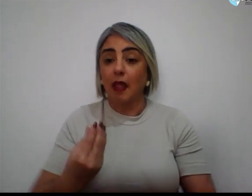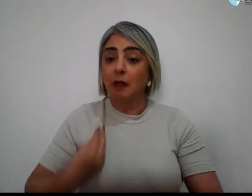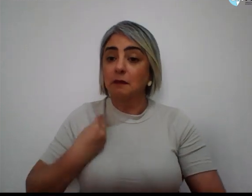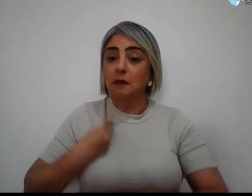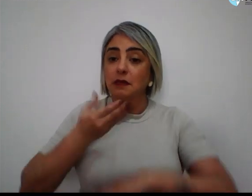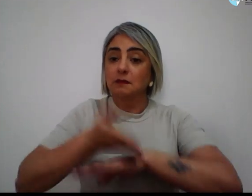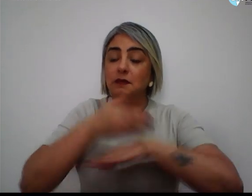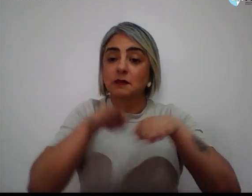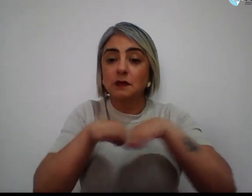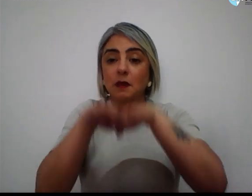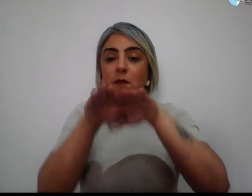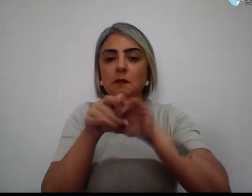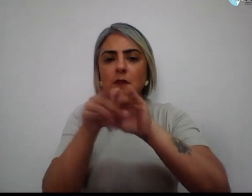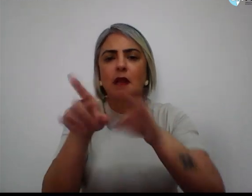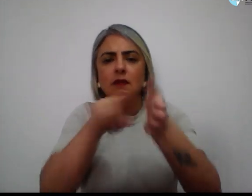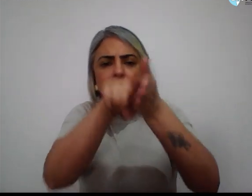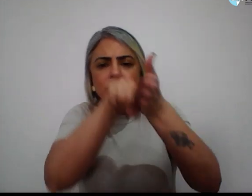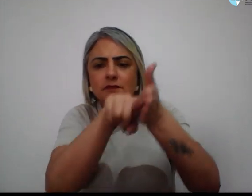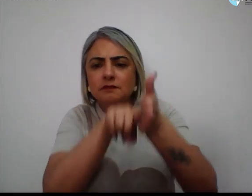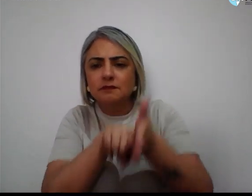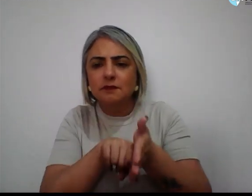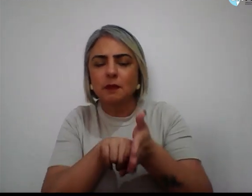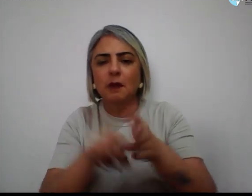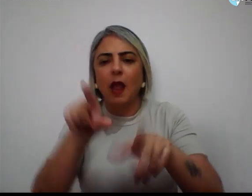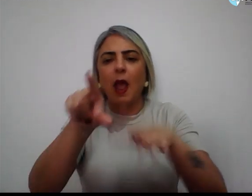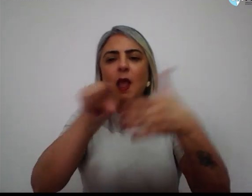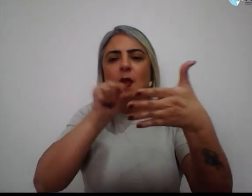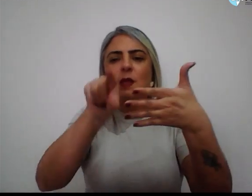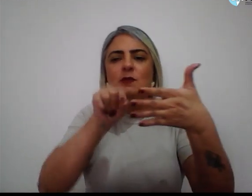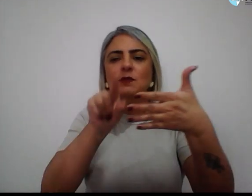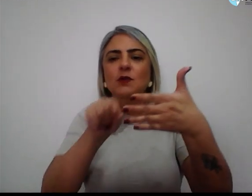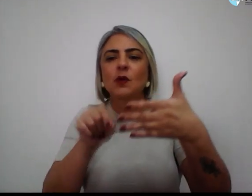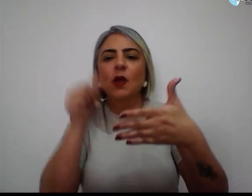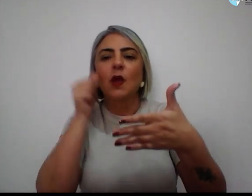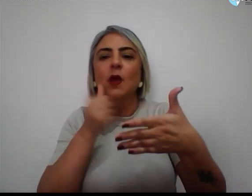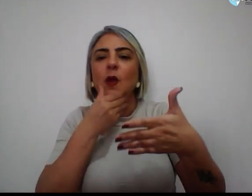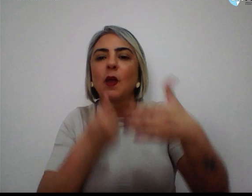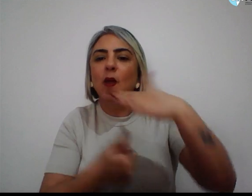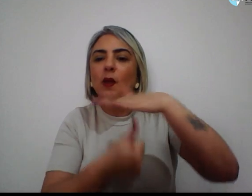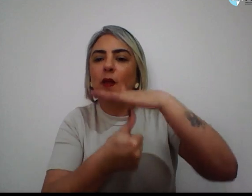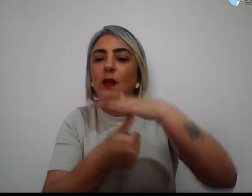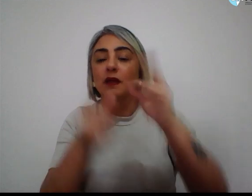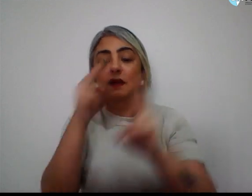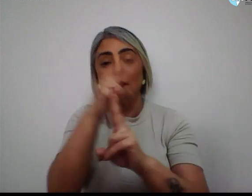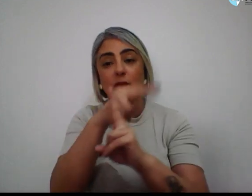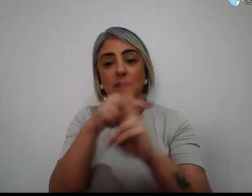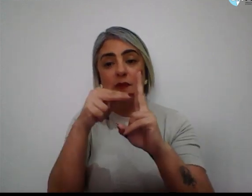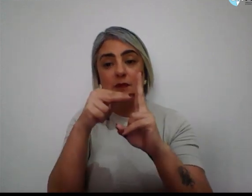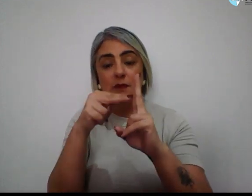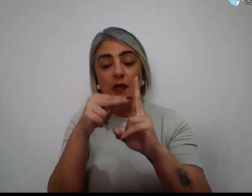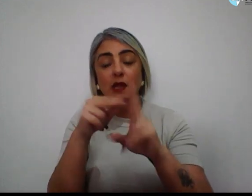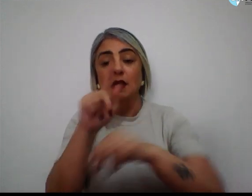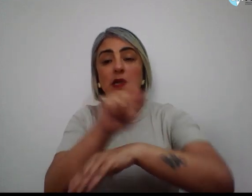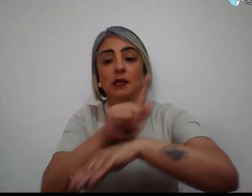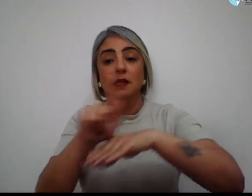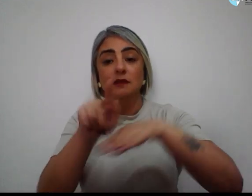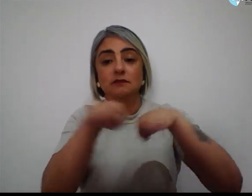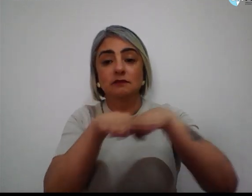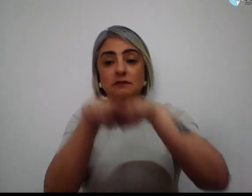democrática em consultas para a escolha de reitor e reitora na UNB e a gestão democrática nas